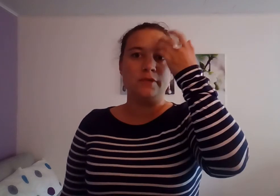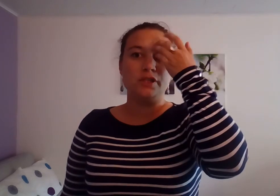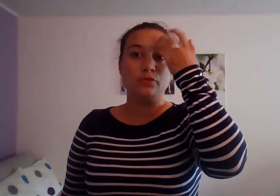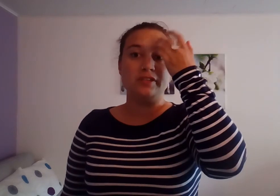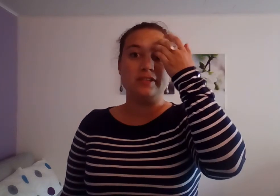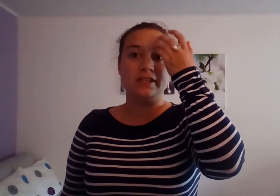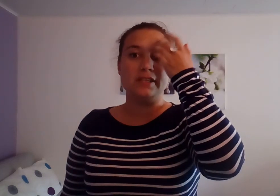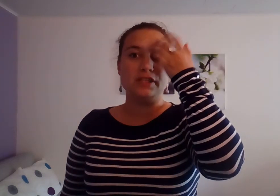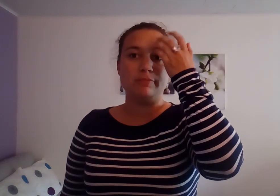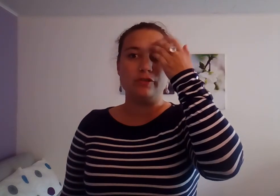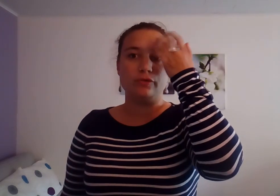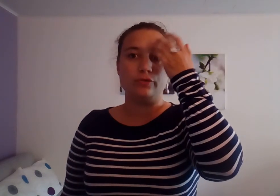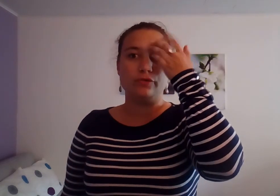J'ai tout essayé et je n pas de solution.